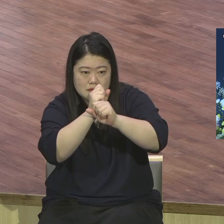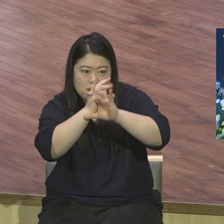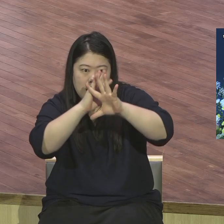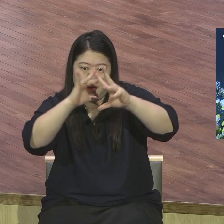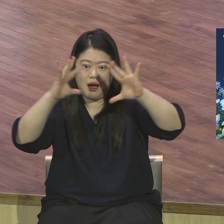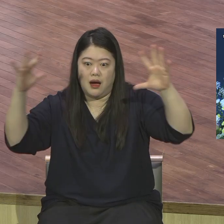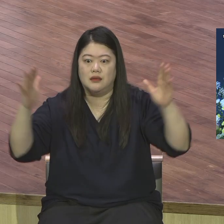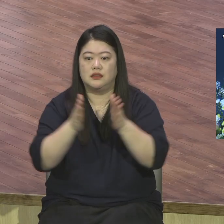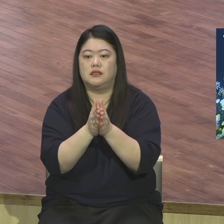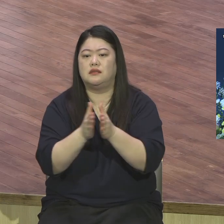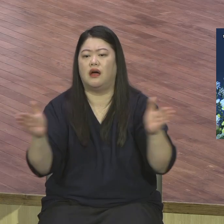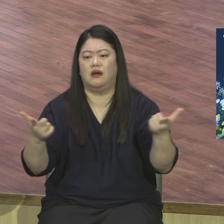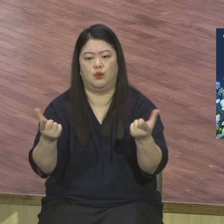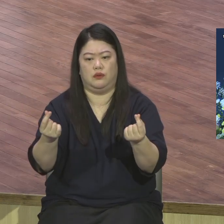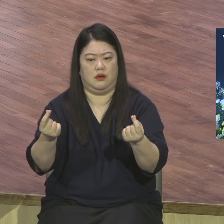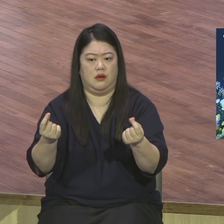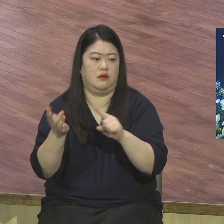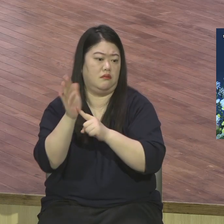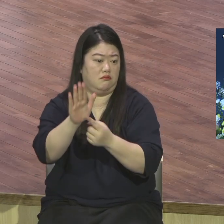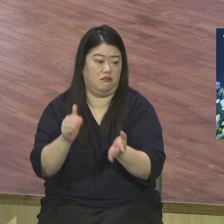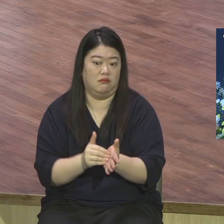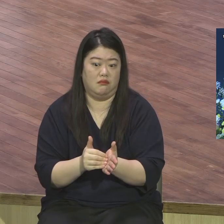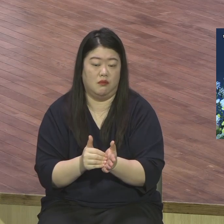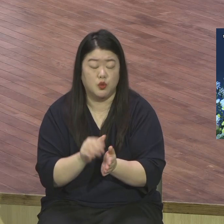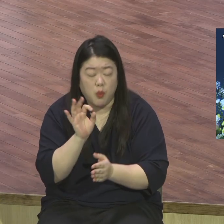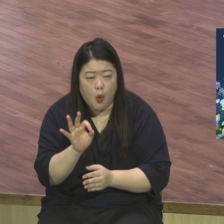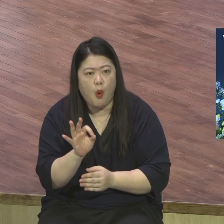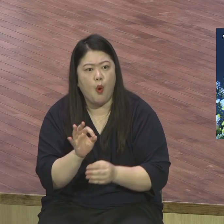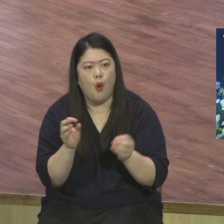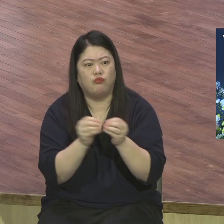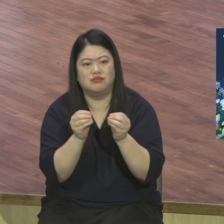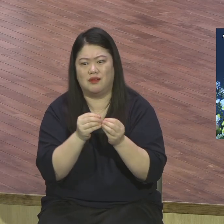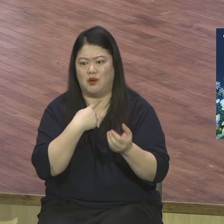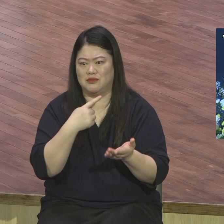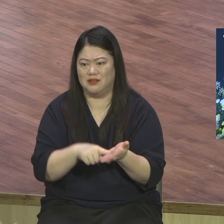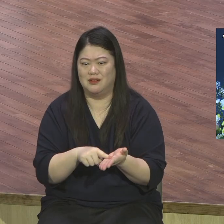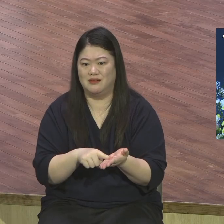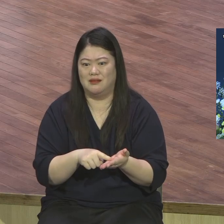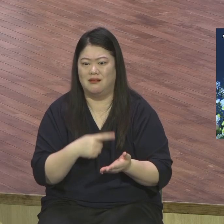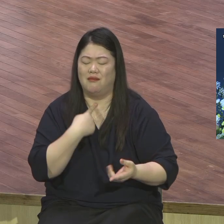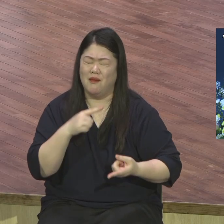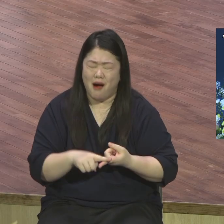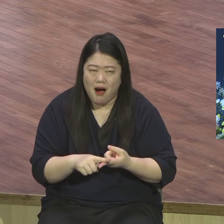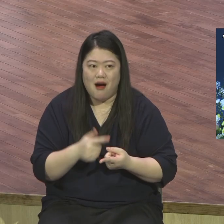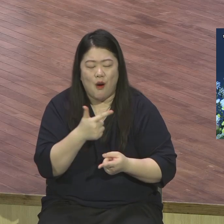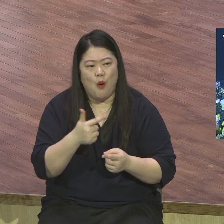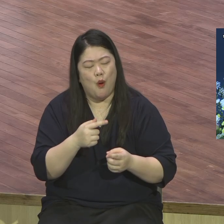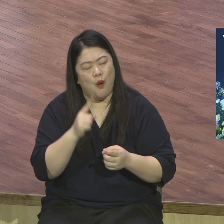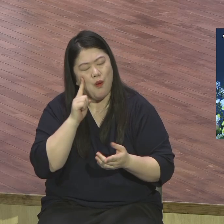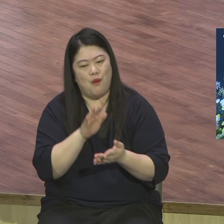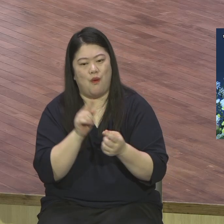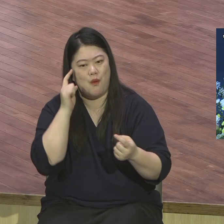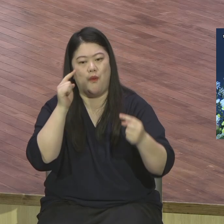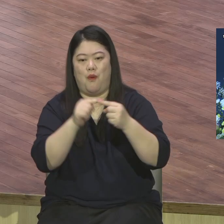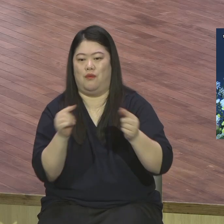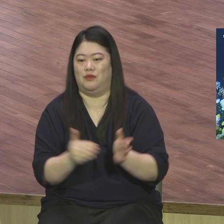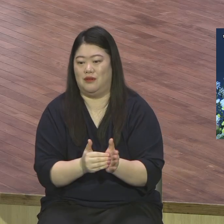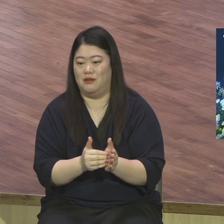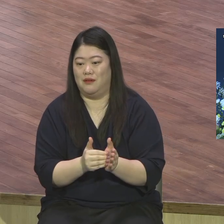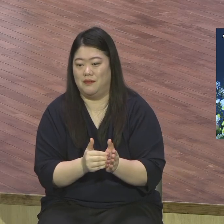새롭게 그래서요 이 성령의 사람은 늘 새로워 아멘 성령은 그렇게 해